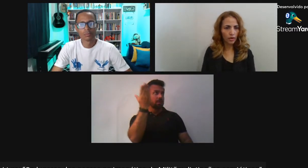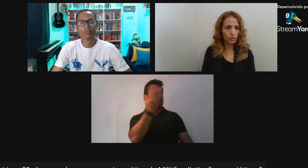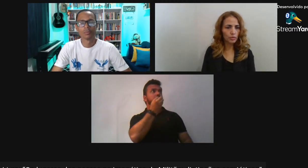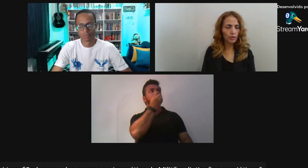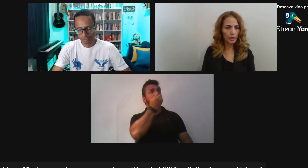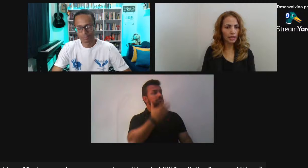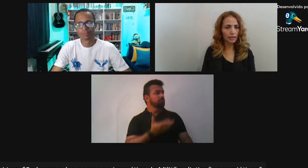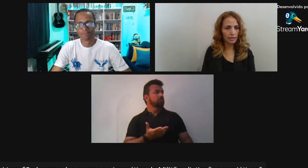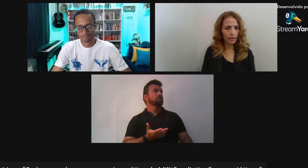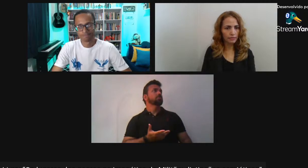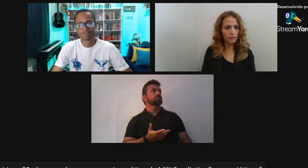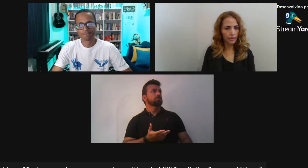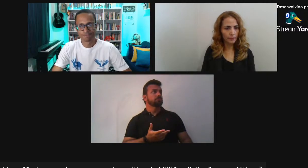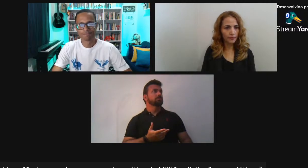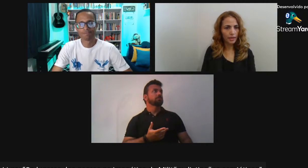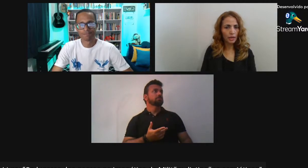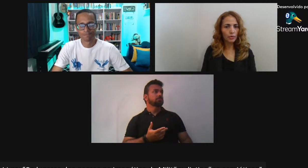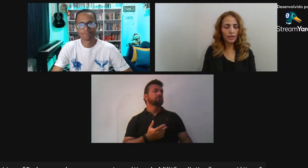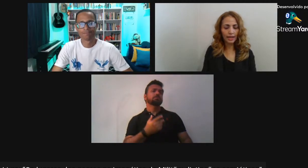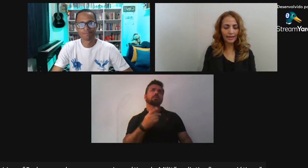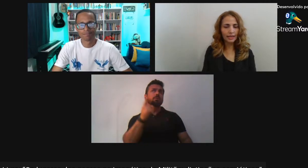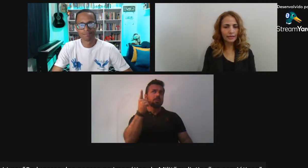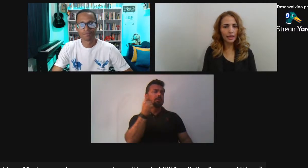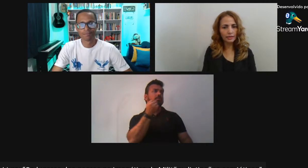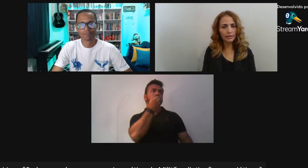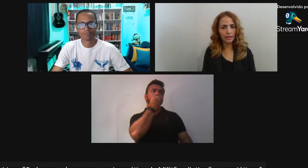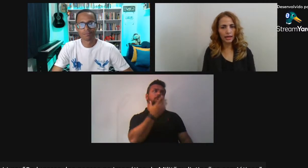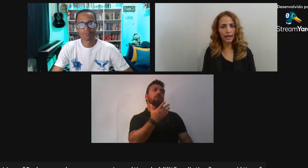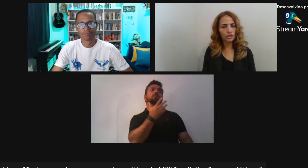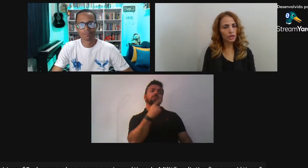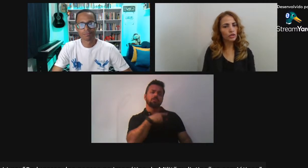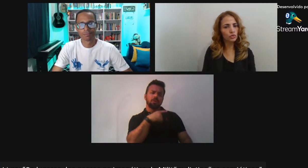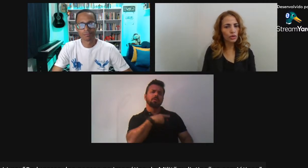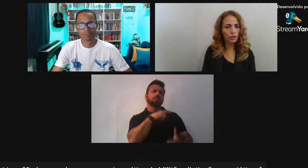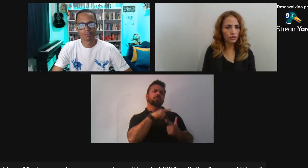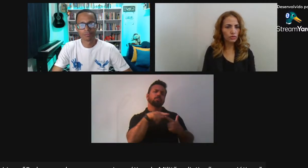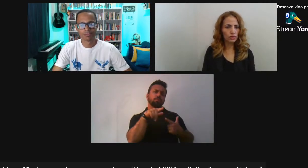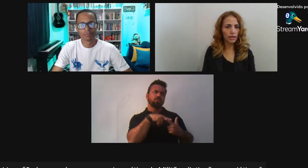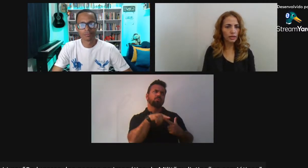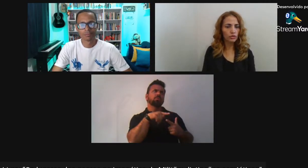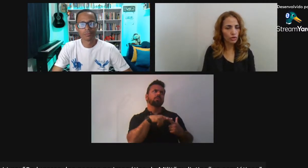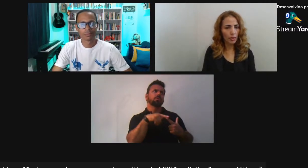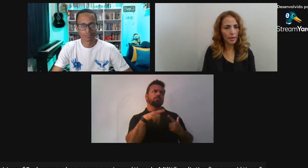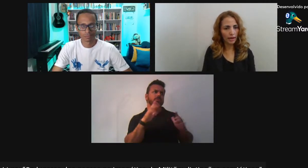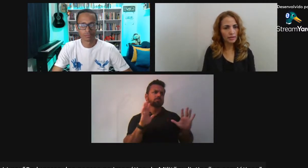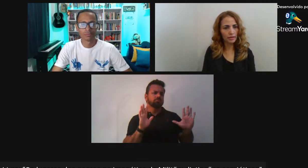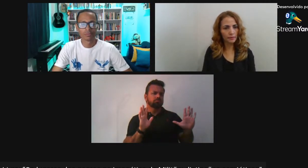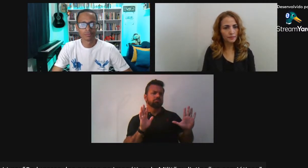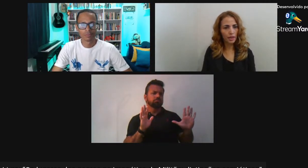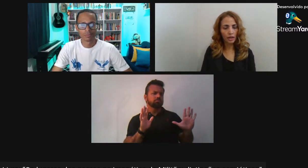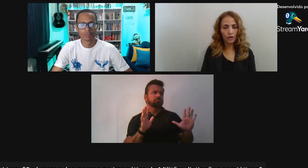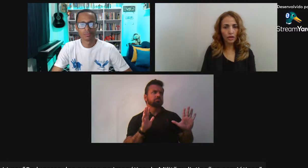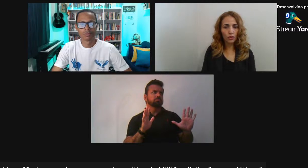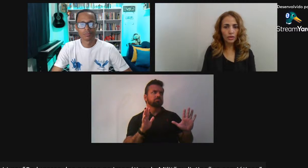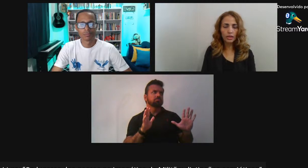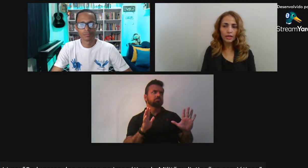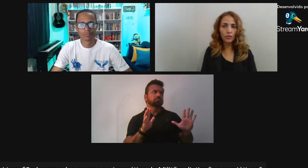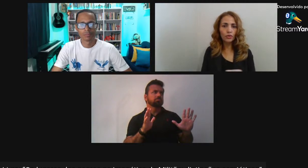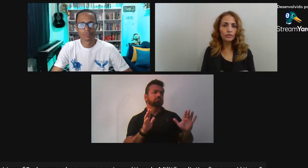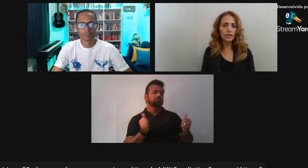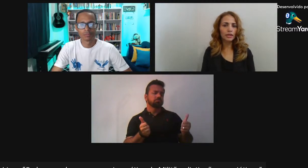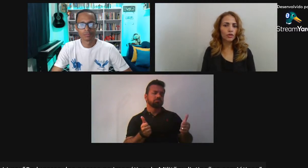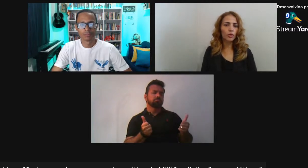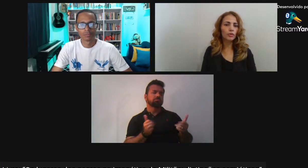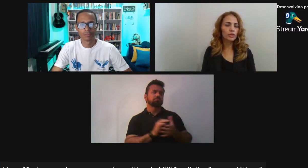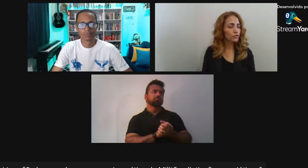Algumas barbaridades lá Não é Porque a tendência É achar que tudo é um risco Que tudo é uma ameaça Eu queria